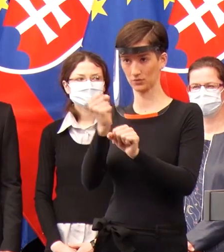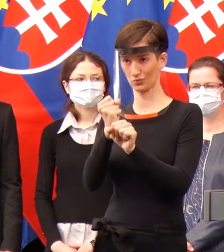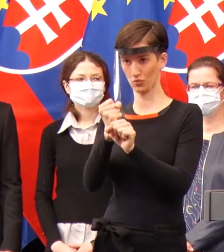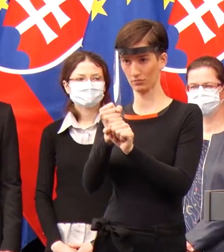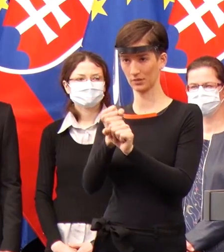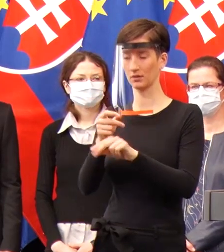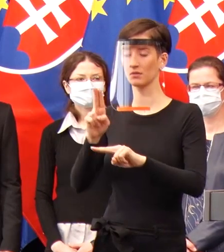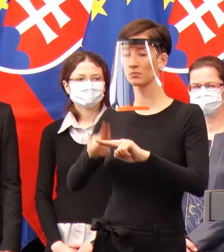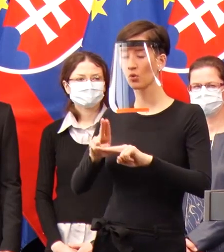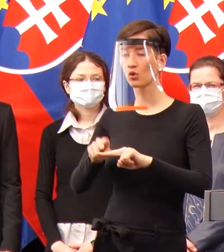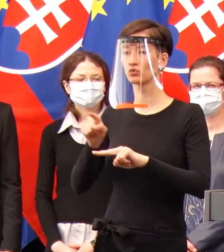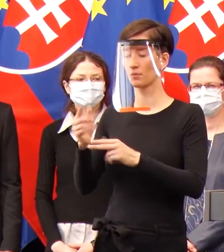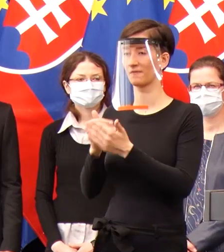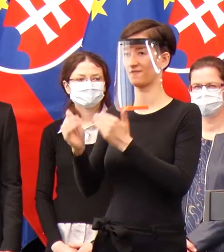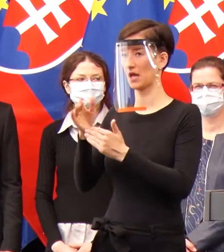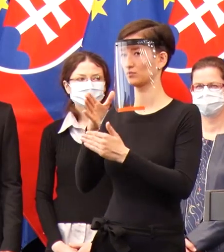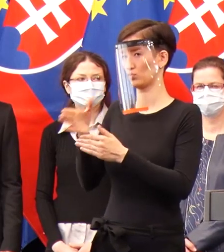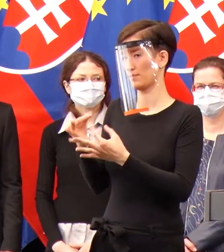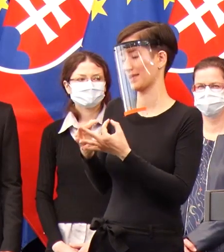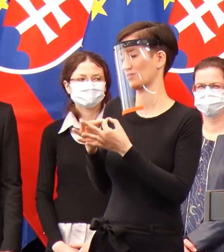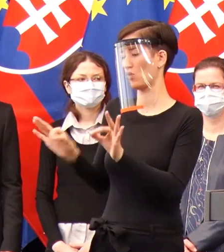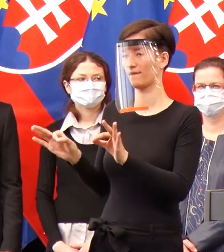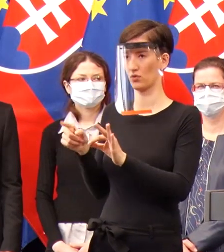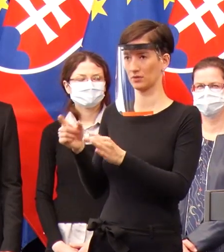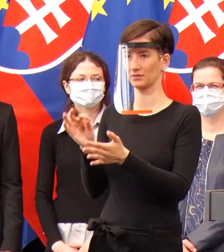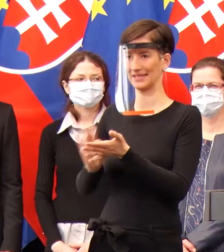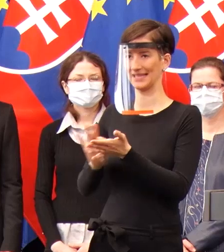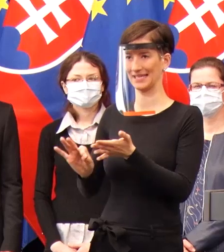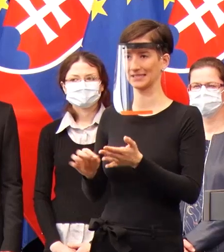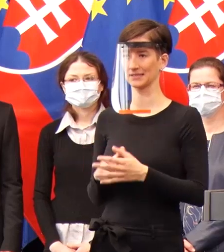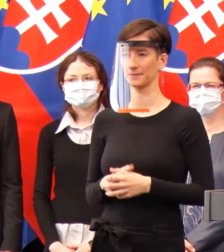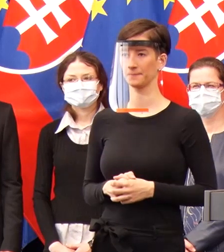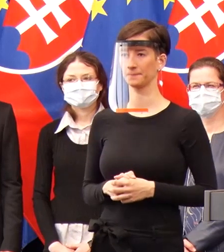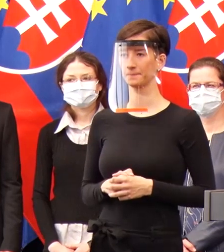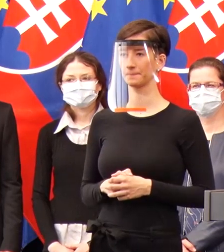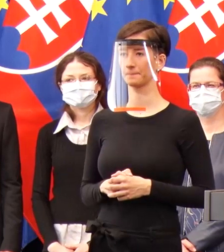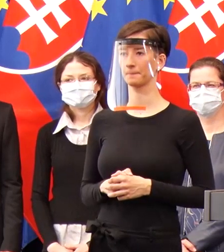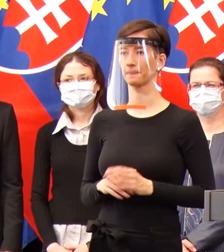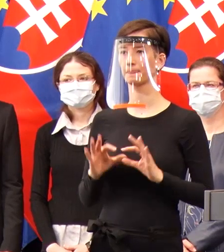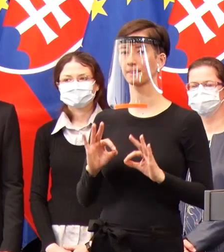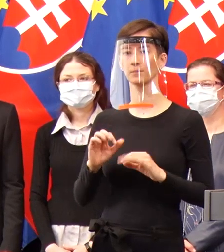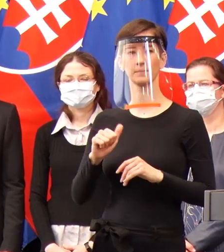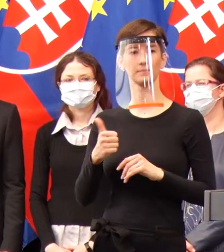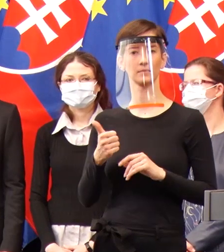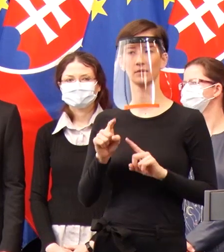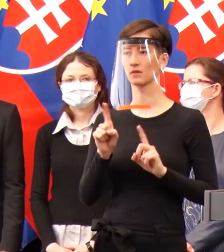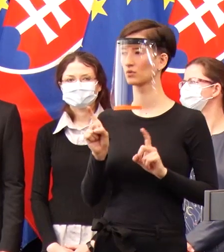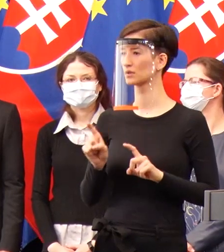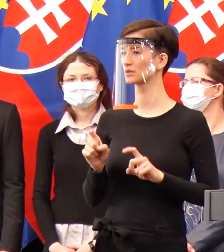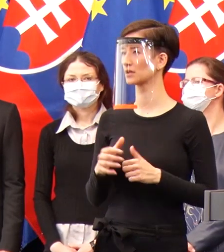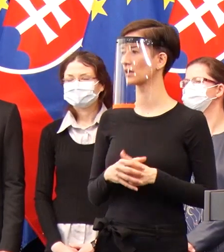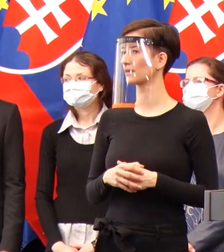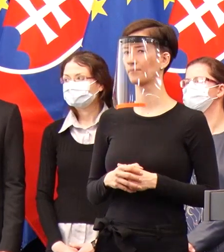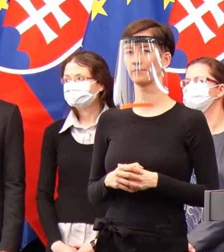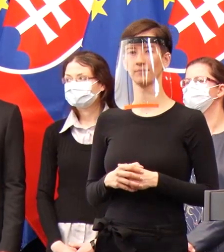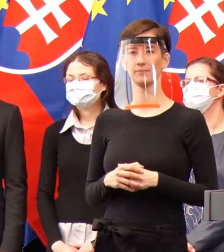otvárať aj ten VR tých, ktorí budú indikovaní na testovanie. Ešte jednu? No tak nech sa páči, ja